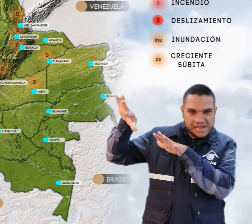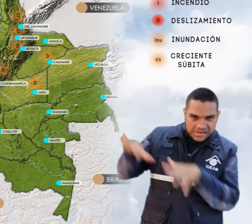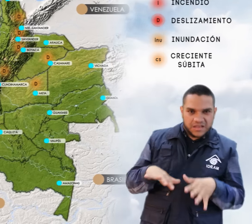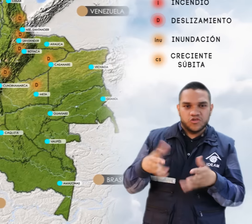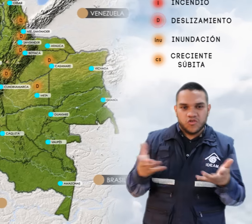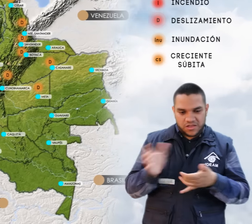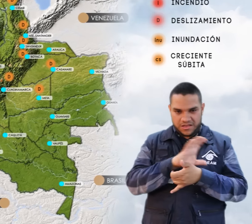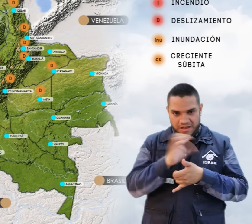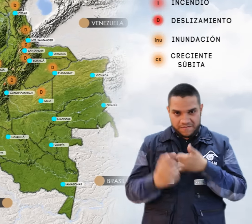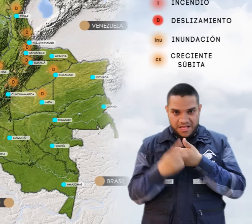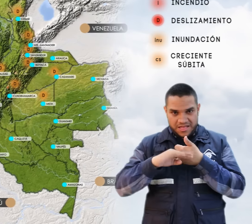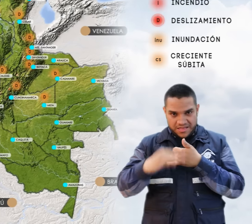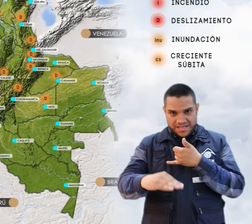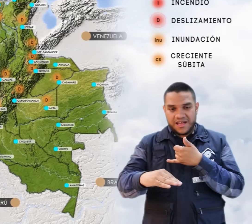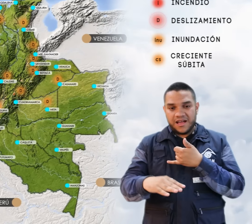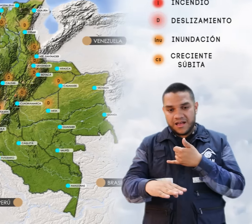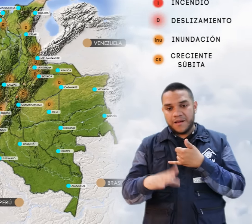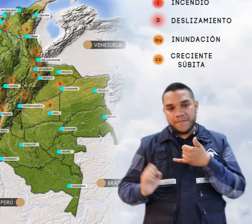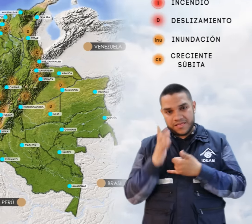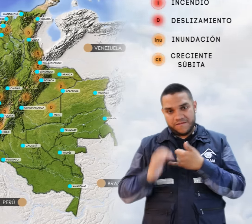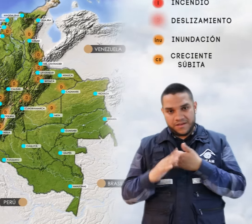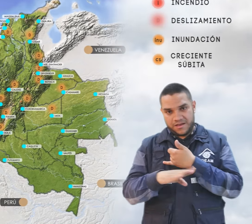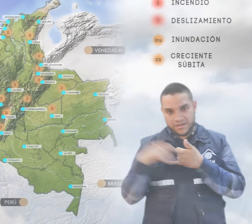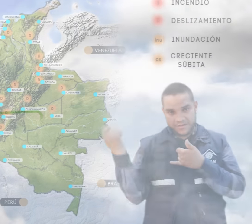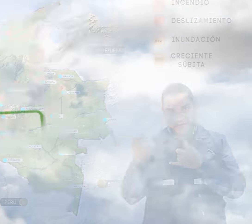inestables en las regiones Caribe, Andina, Pacífica y Orinoquía.